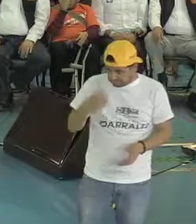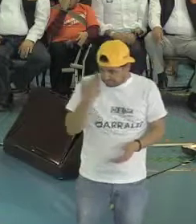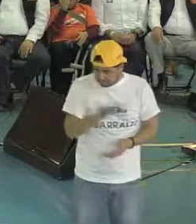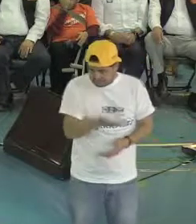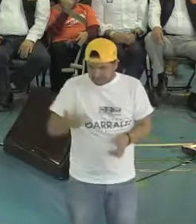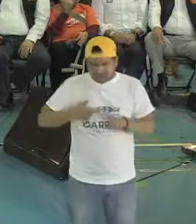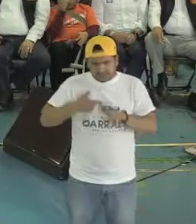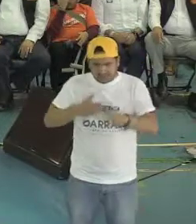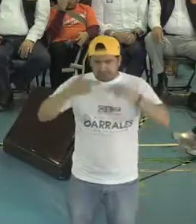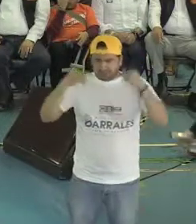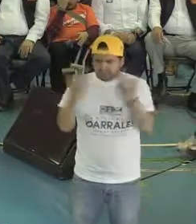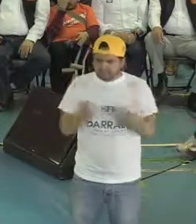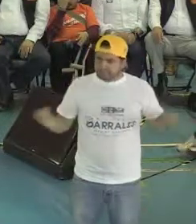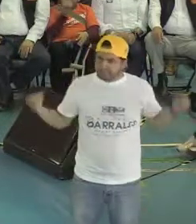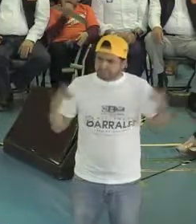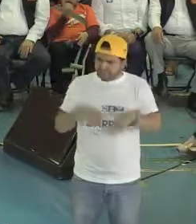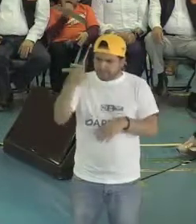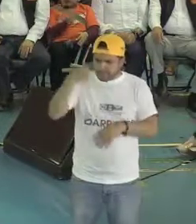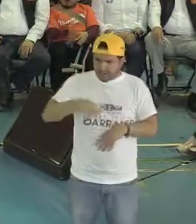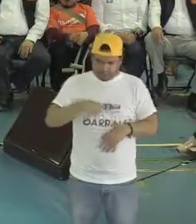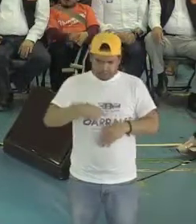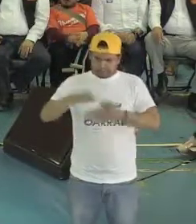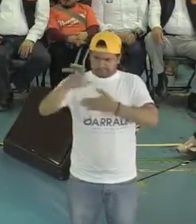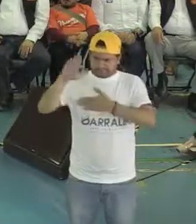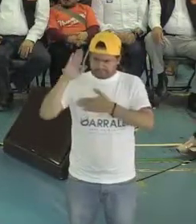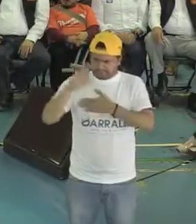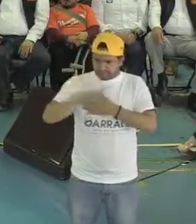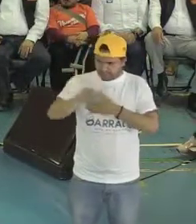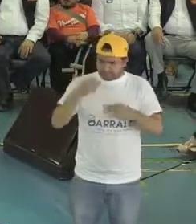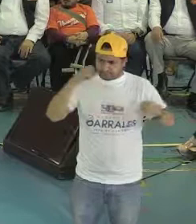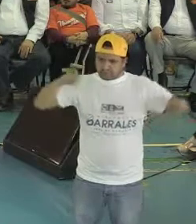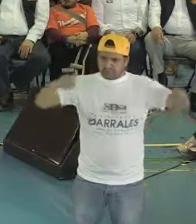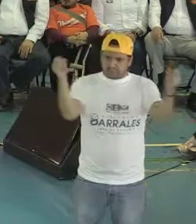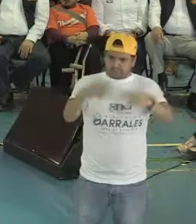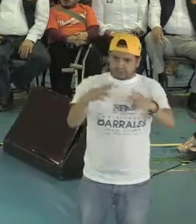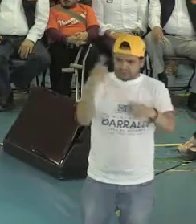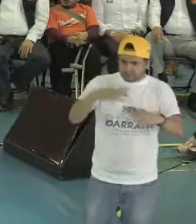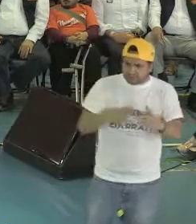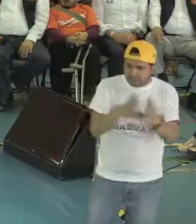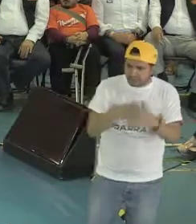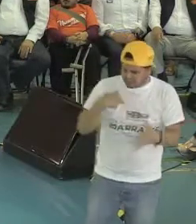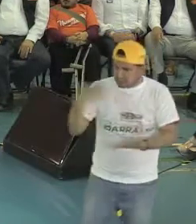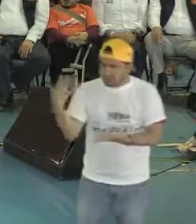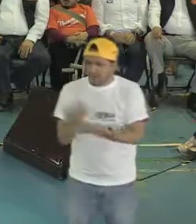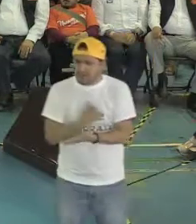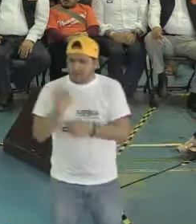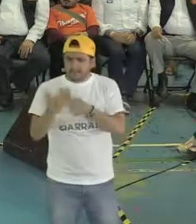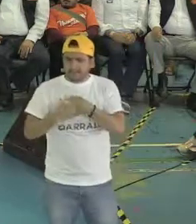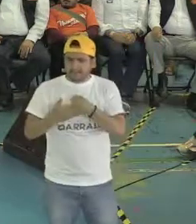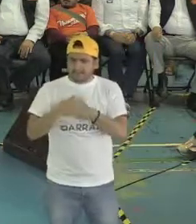esta. Quiero concluirme a que después de vernos para celebrar, porque claro que vamos a celebrar con ustedes,